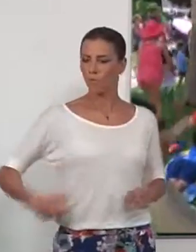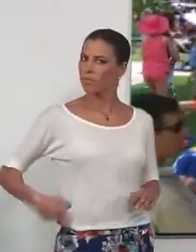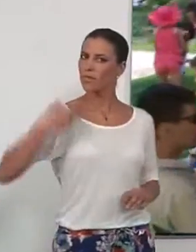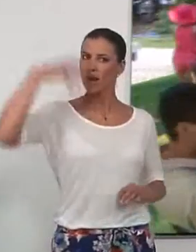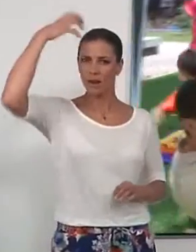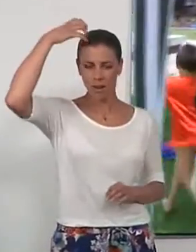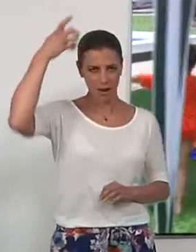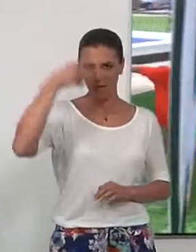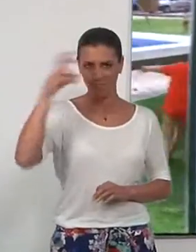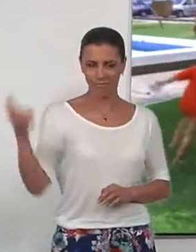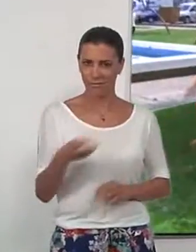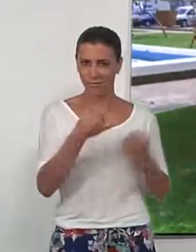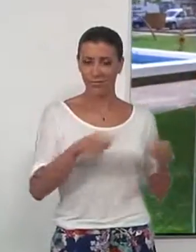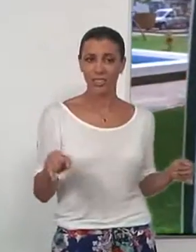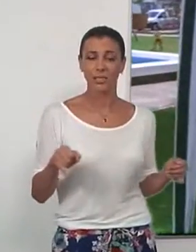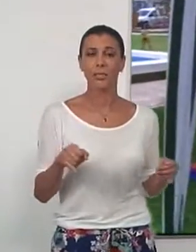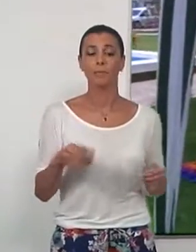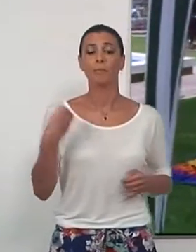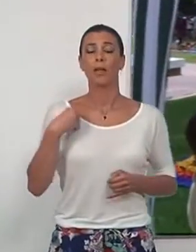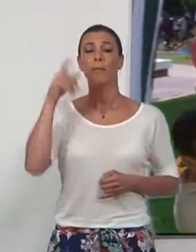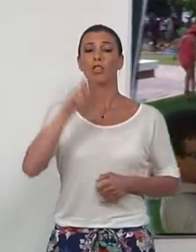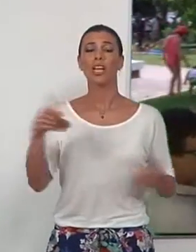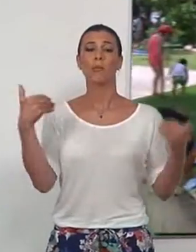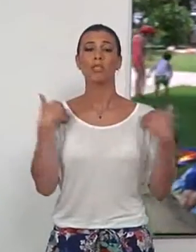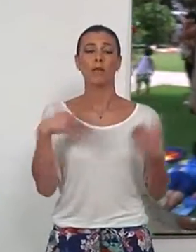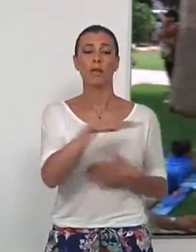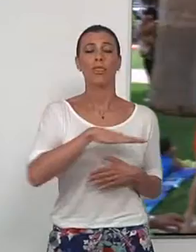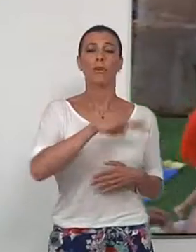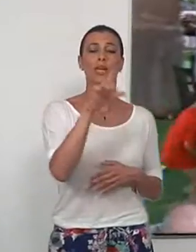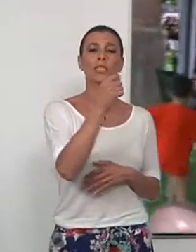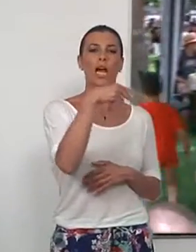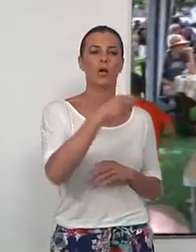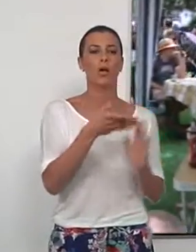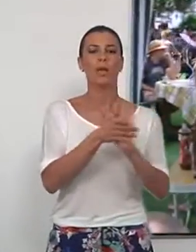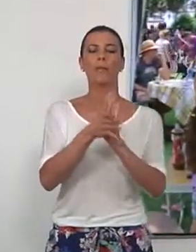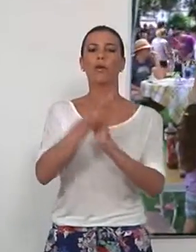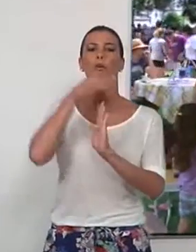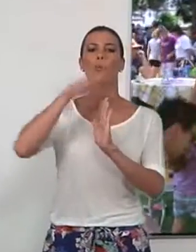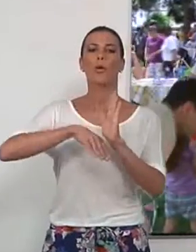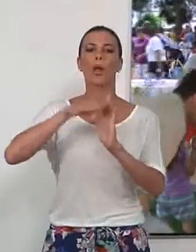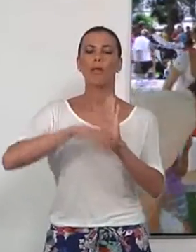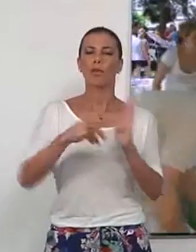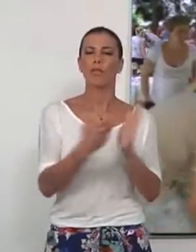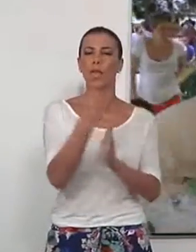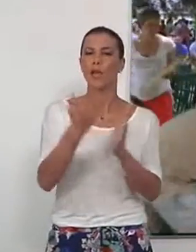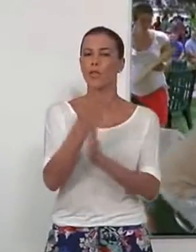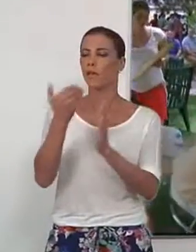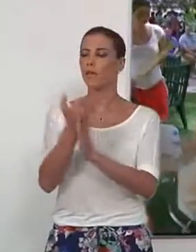La titular de la entidad local autónoma de Carchuna Calaonda comentó la programación genérica de todos los días, subrayando la